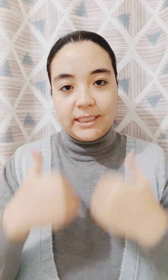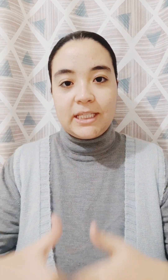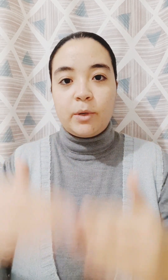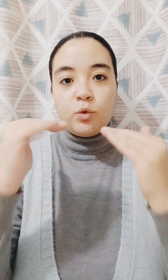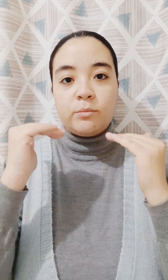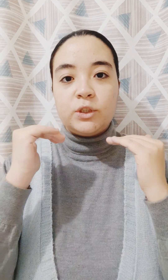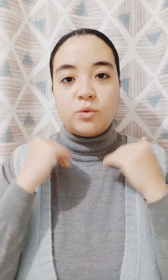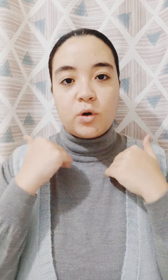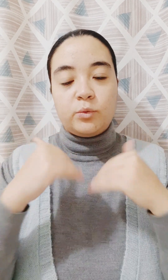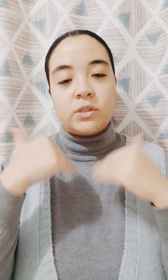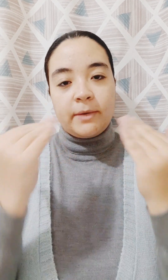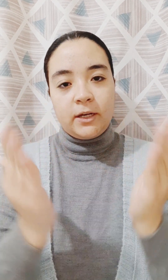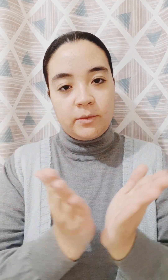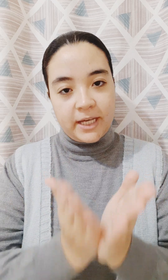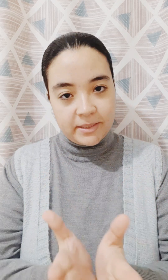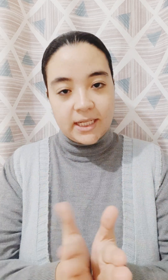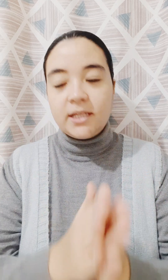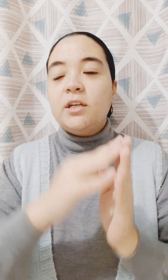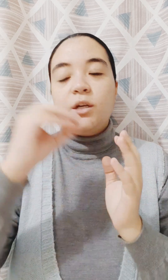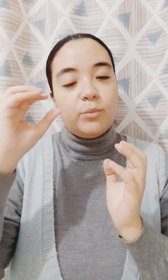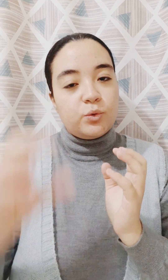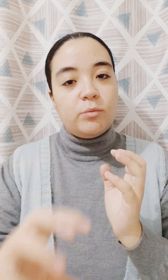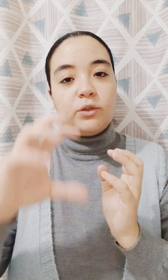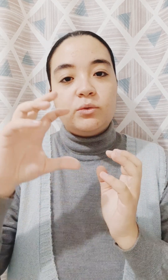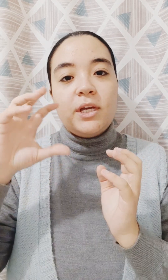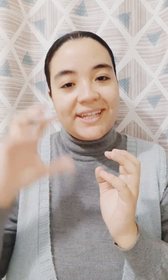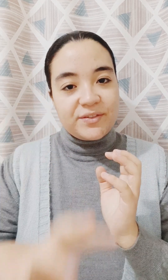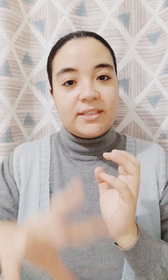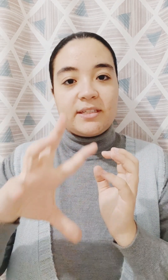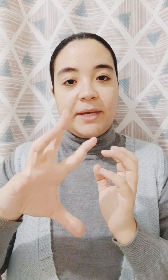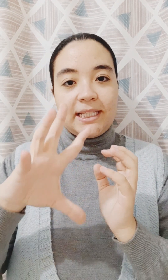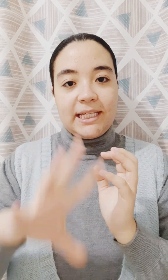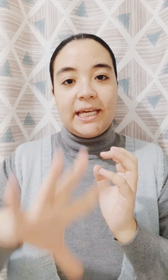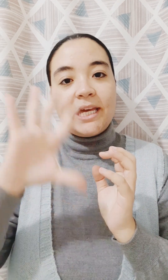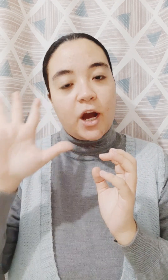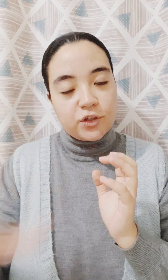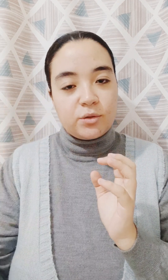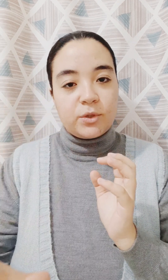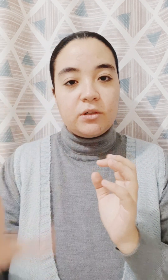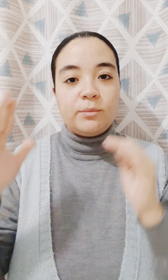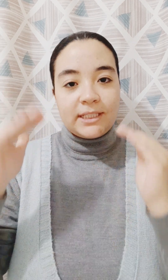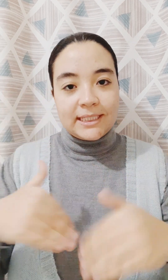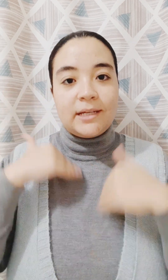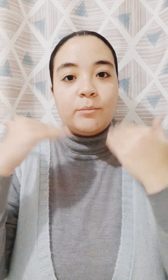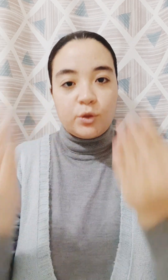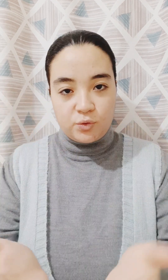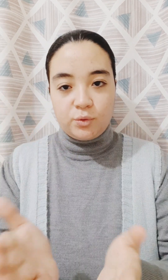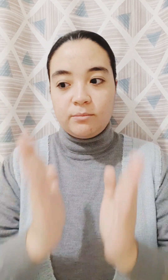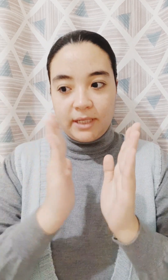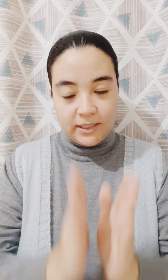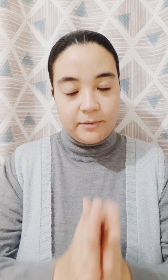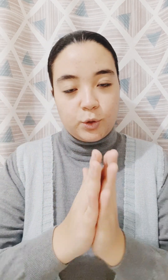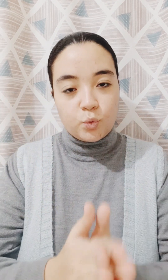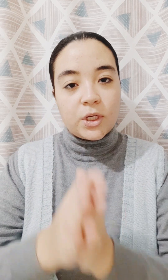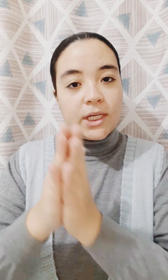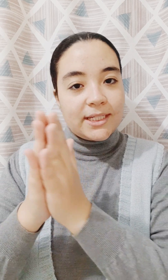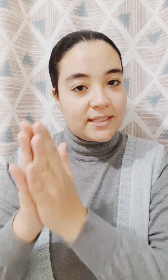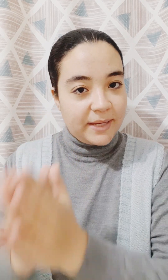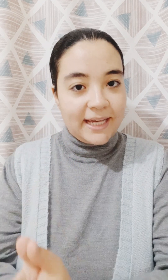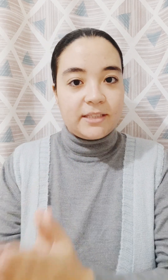كده ما نقوم من الرقوع ونقول صنع الله المرحمة ده. بنقول برضو نفس التسبيحات هي هي عشر مرات. وبعد كده بنزجد. بعدين بنقول التسبيحات